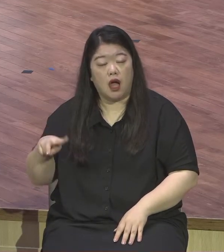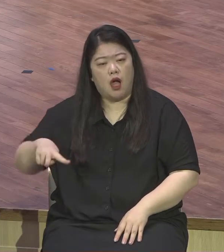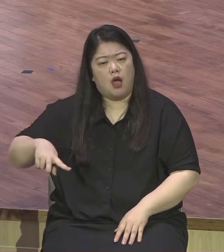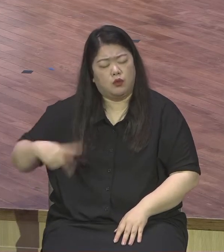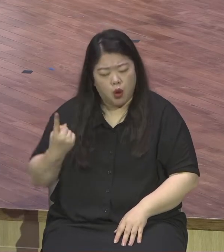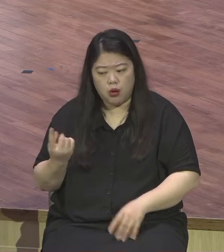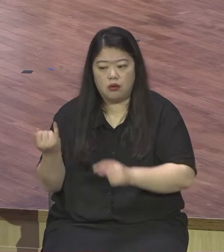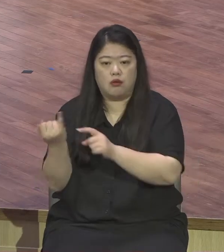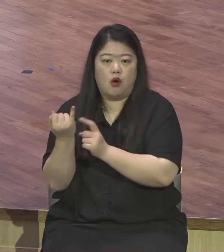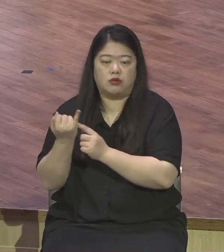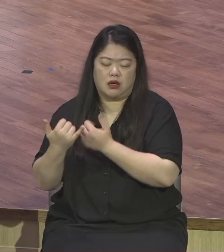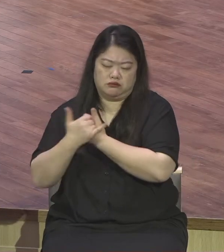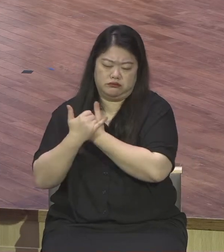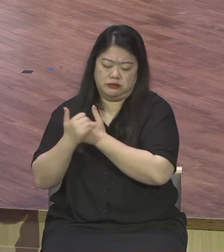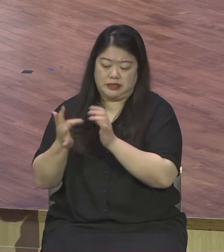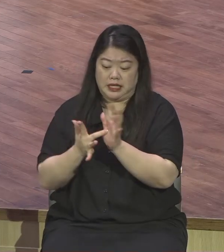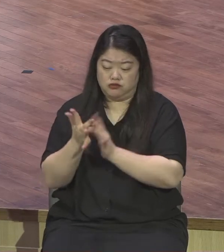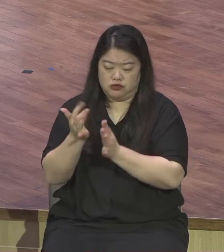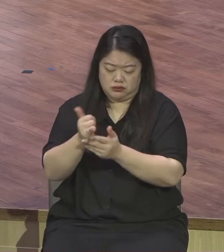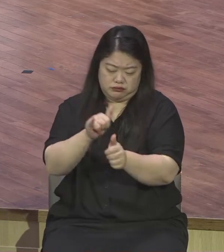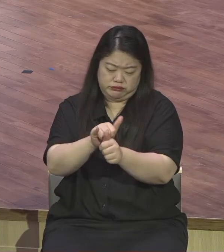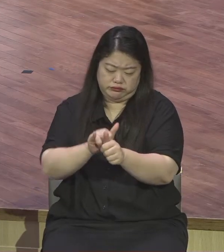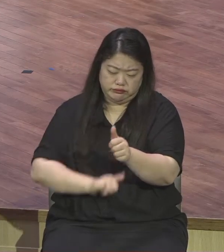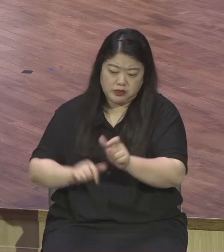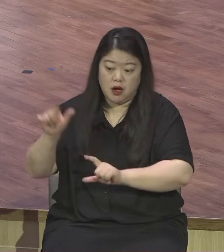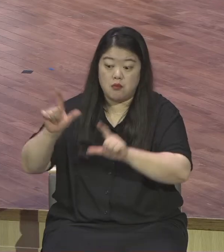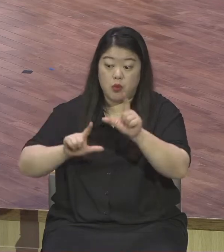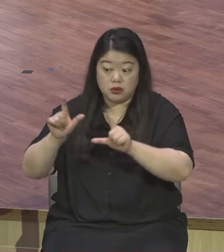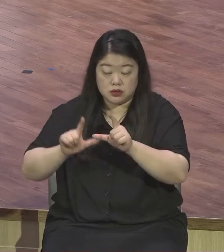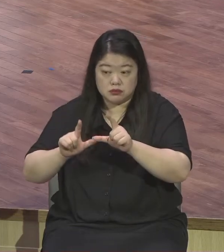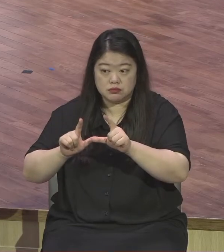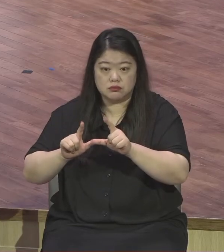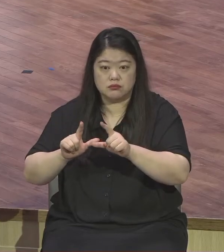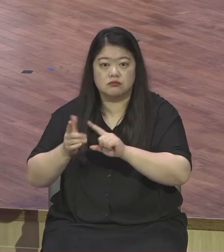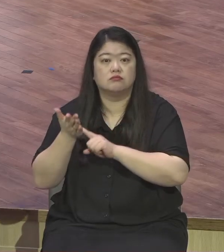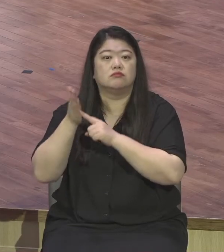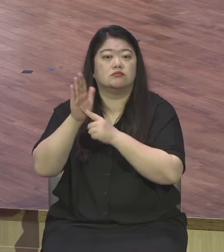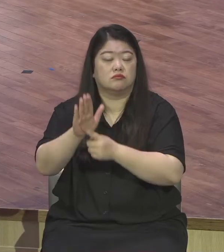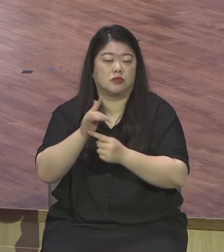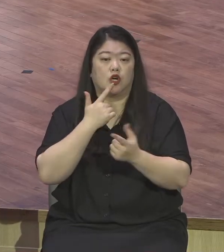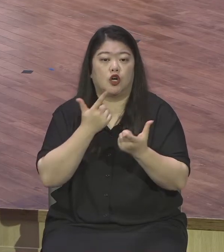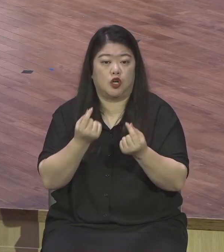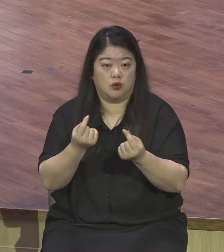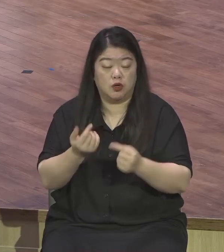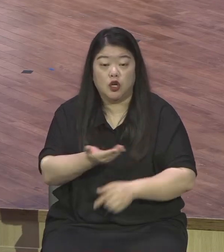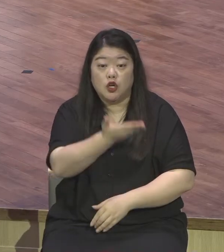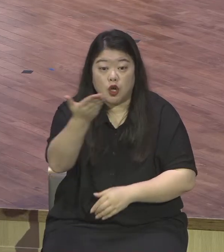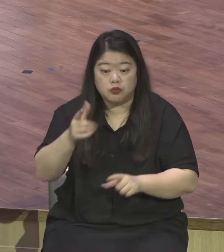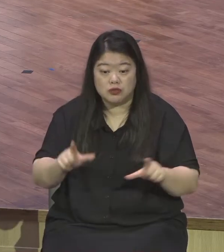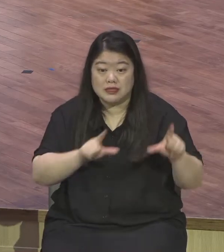아름다운 인생의 이정표를 남길 기회를 주었습니다